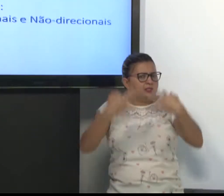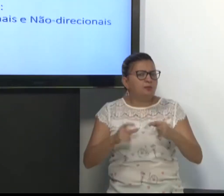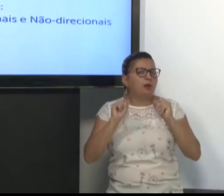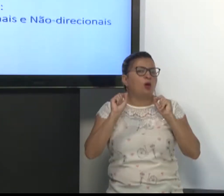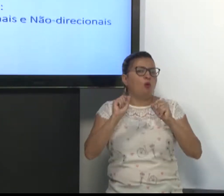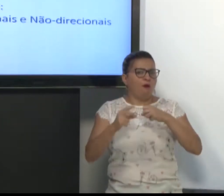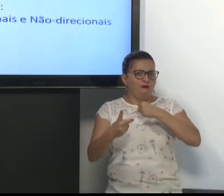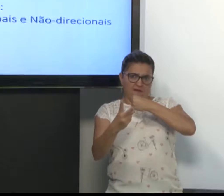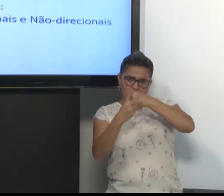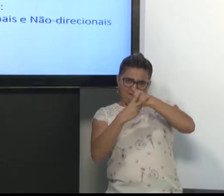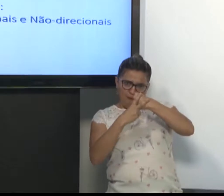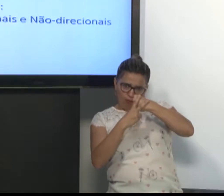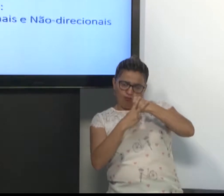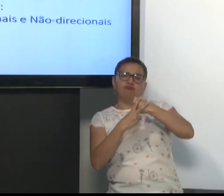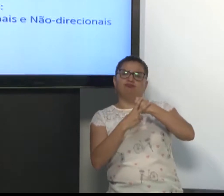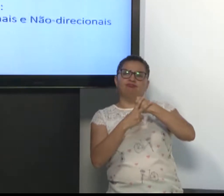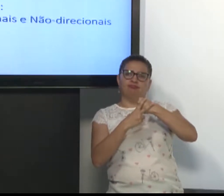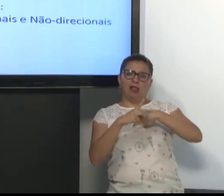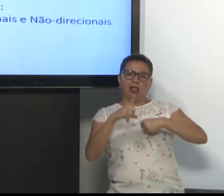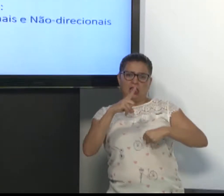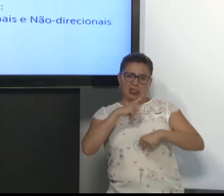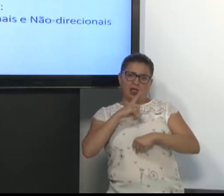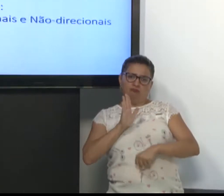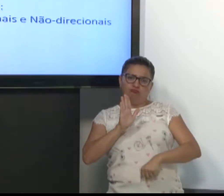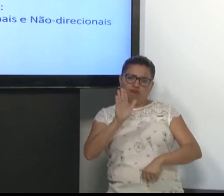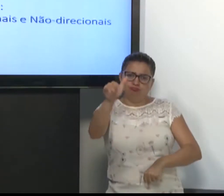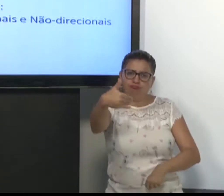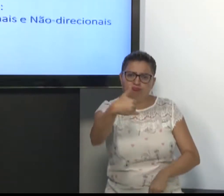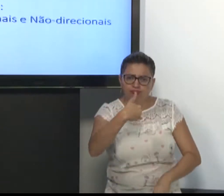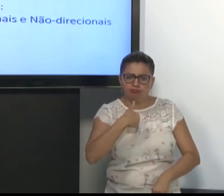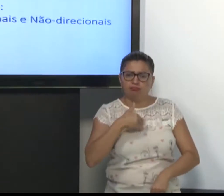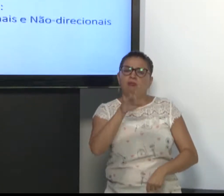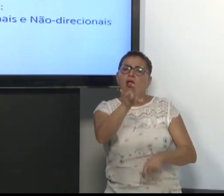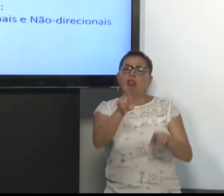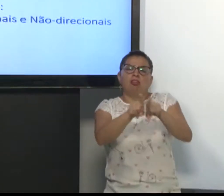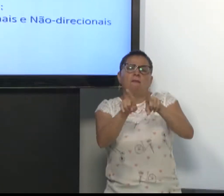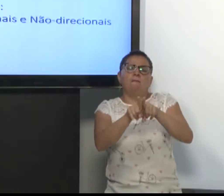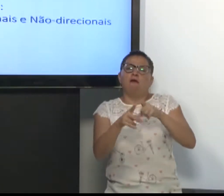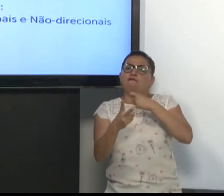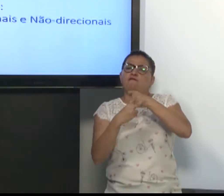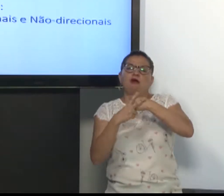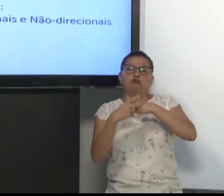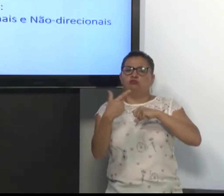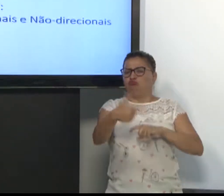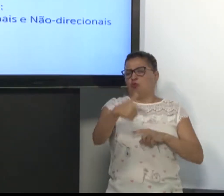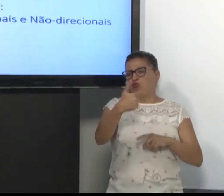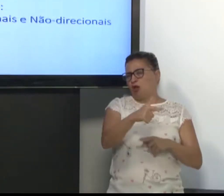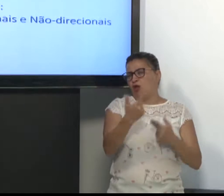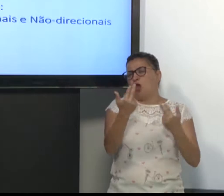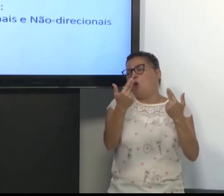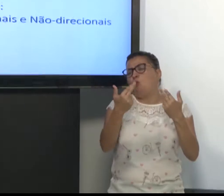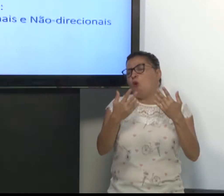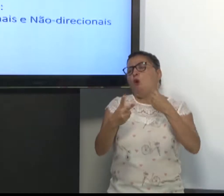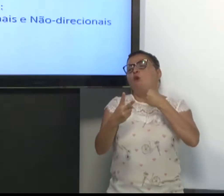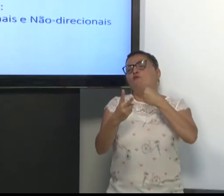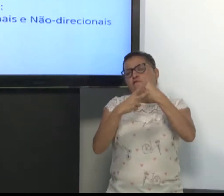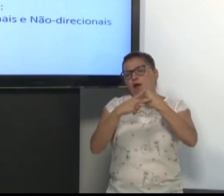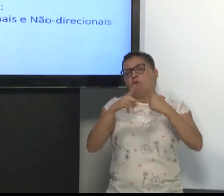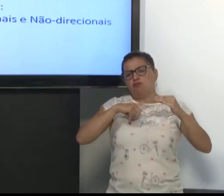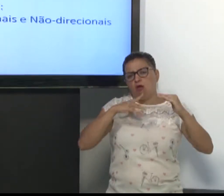Então, o nós vamos falar hoje? Sobre os verbos. Então, tem verbos direcionais e verbos não